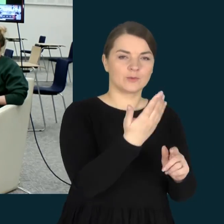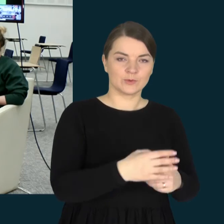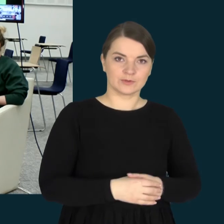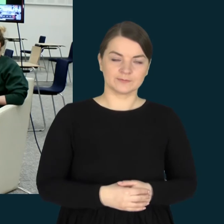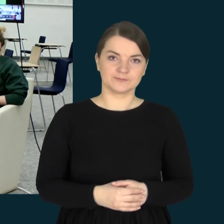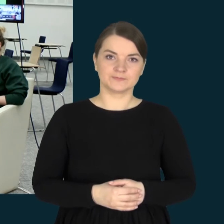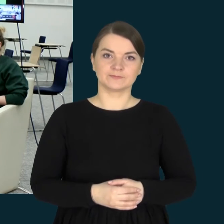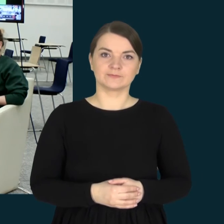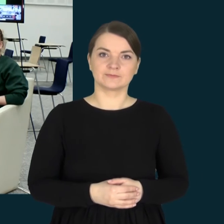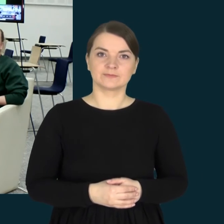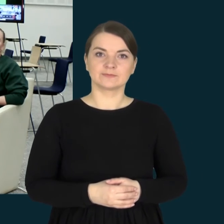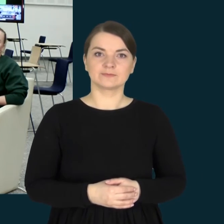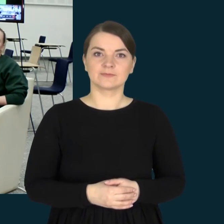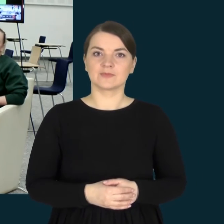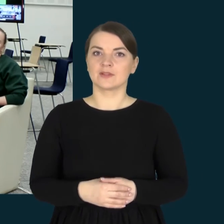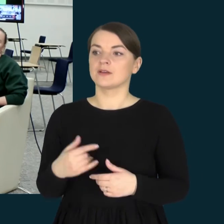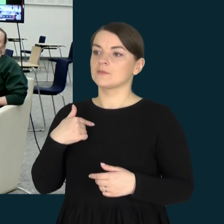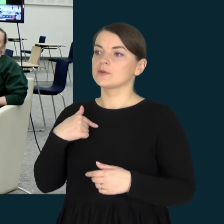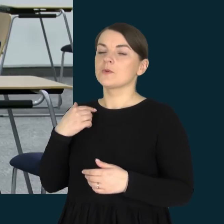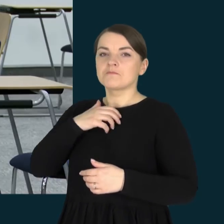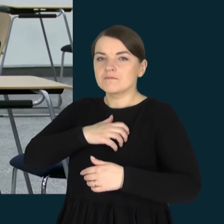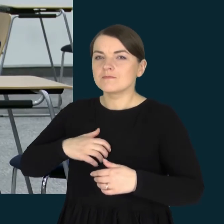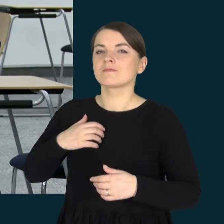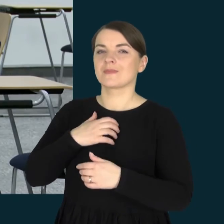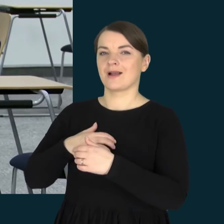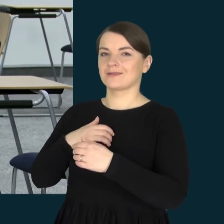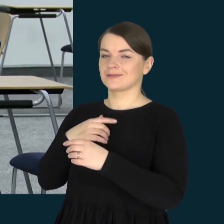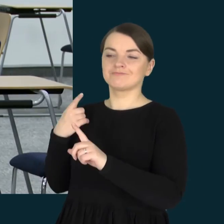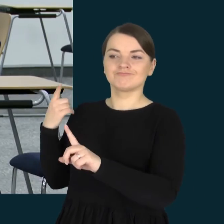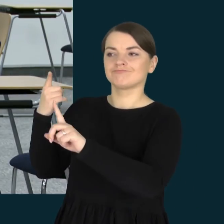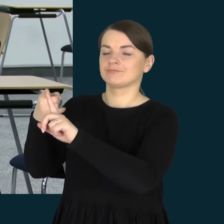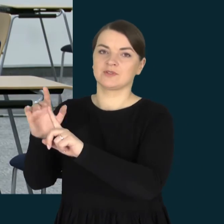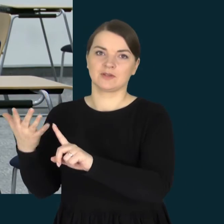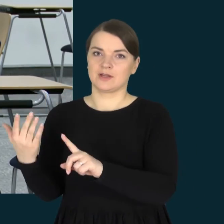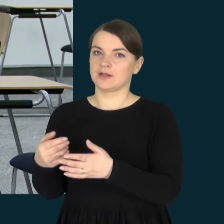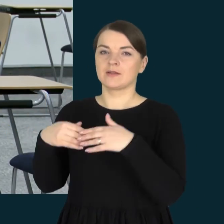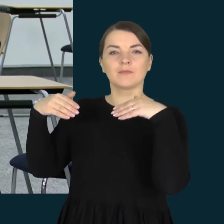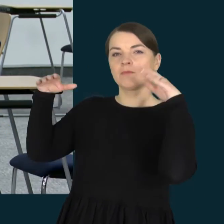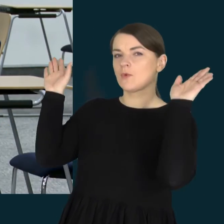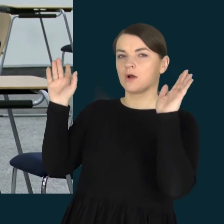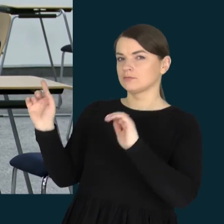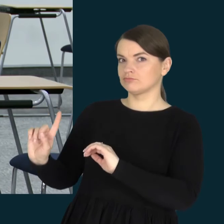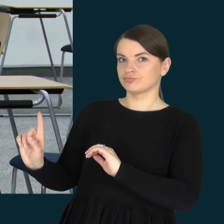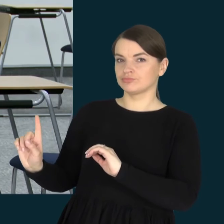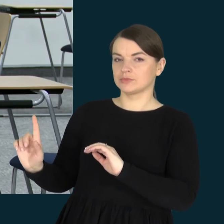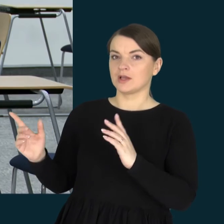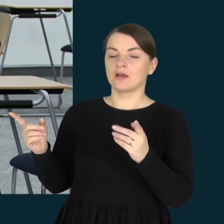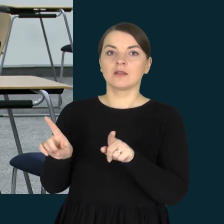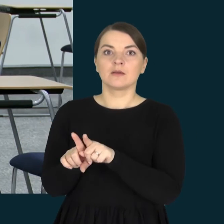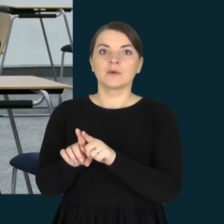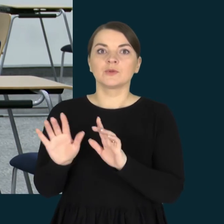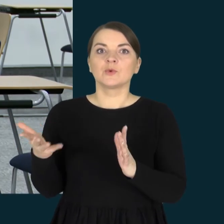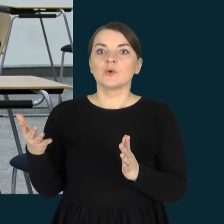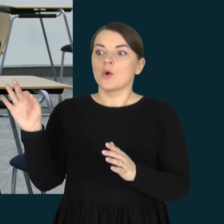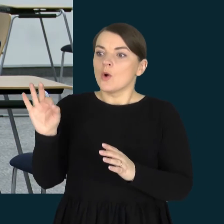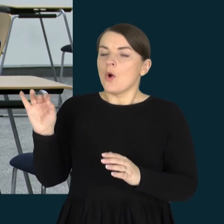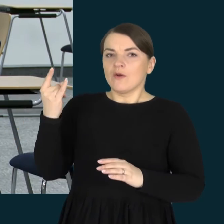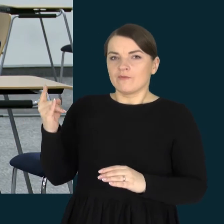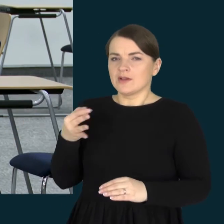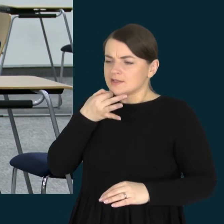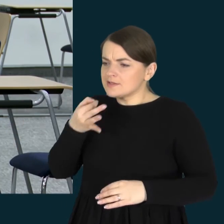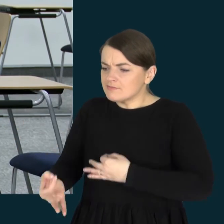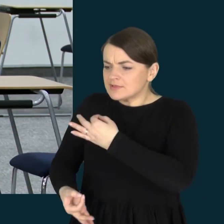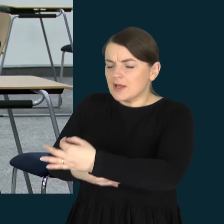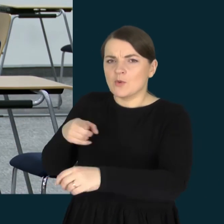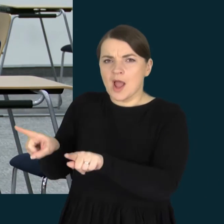jūsų? Mono, žinutė, būtų tokia. Nenuleisti rankų ir netgi, jeigu apie jūsų vaiką kalba